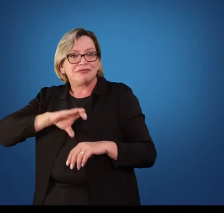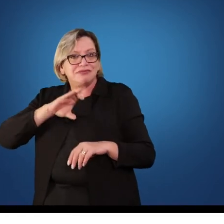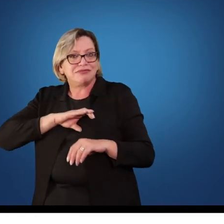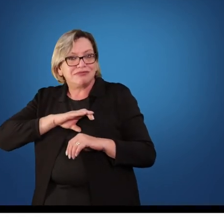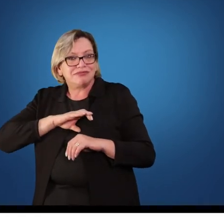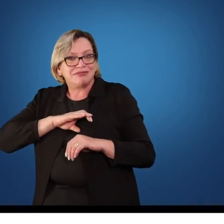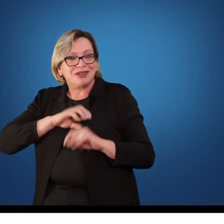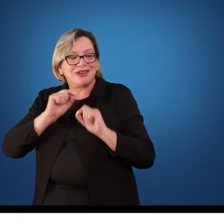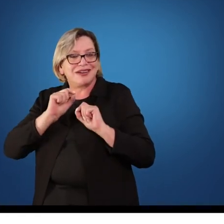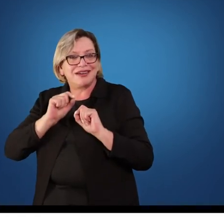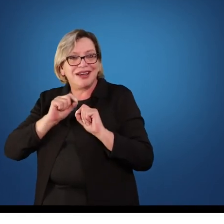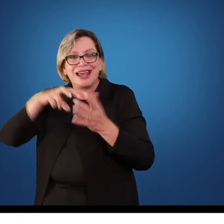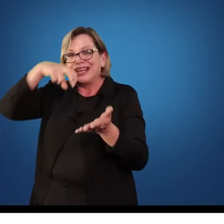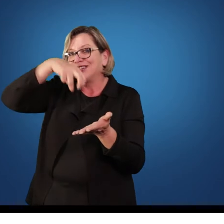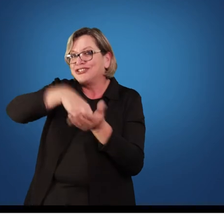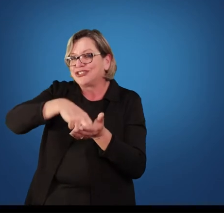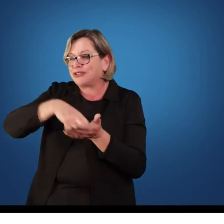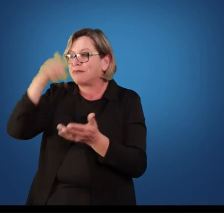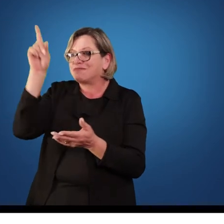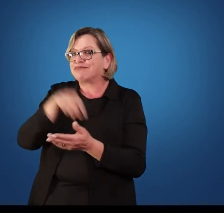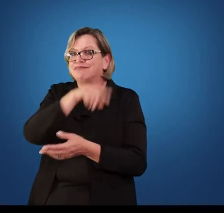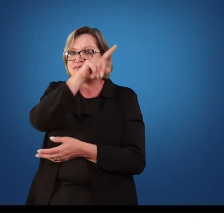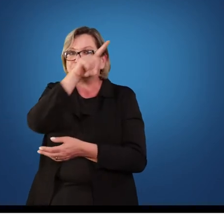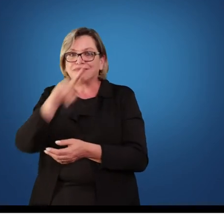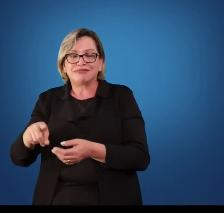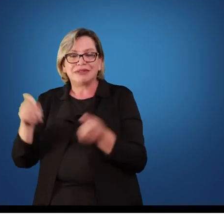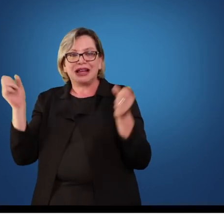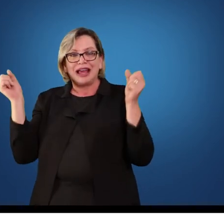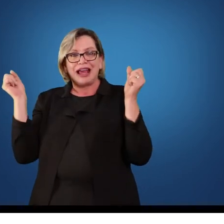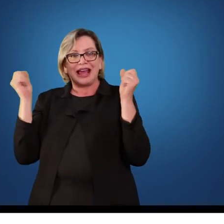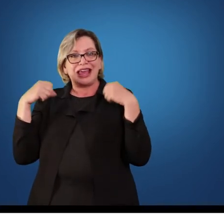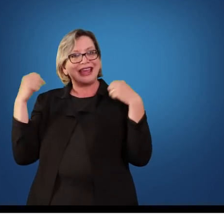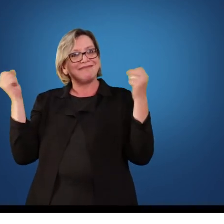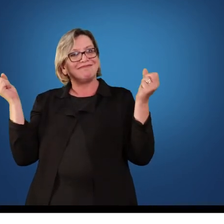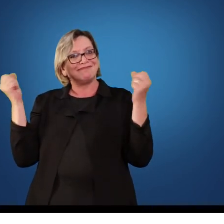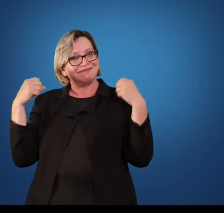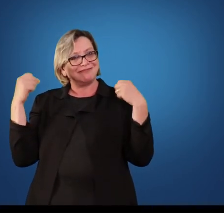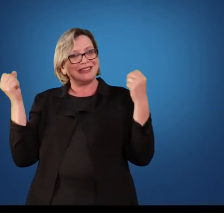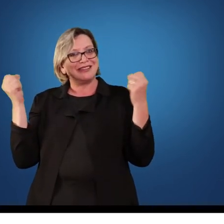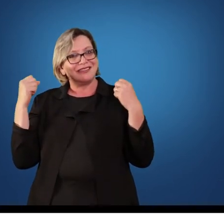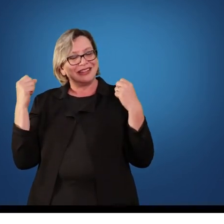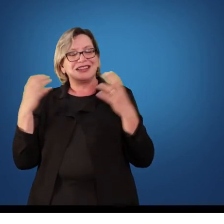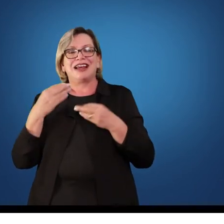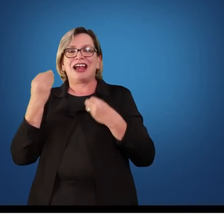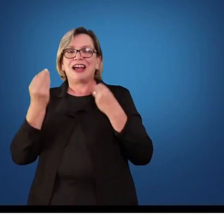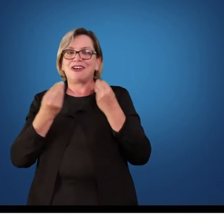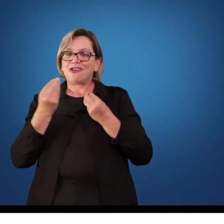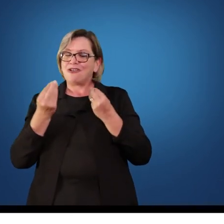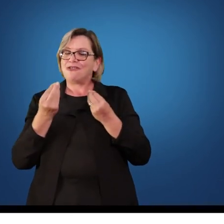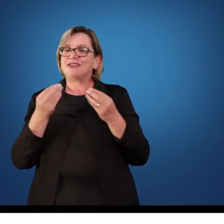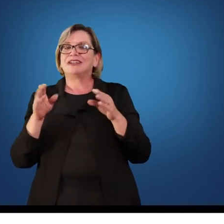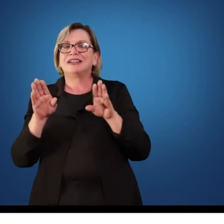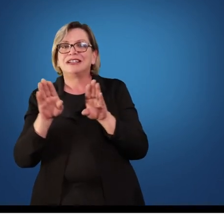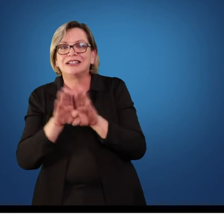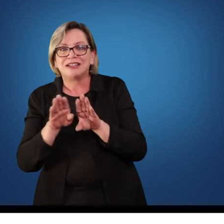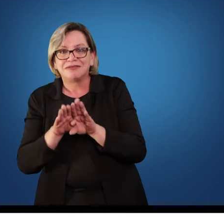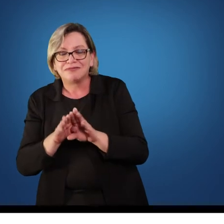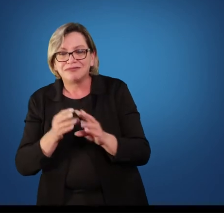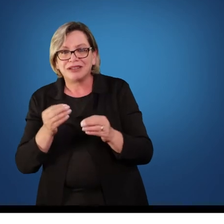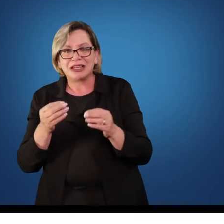aluno, você tem como me ajudar na sua aula? Então, a gente trabalha a disciplina, mas não a disciplina rígida. A disciplina